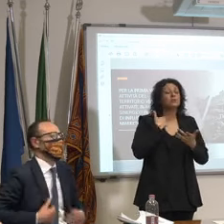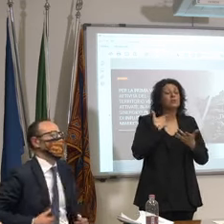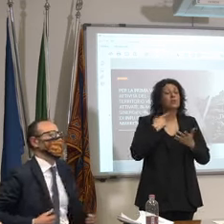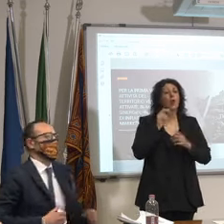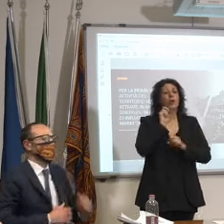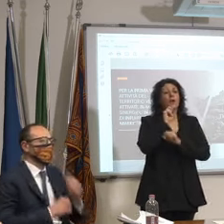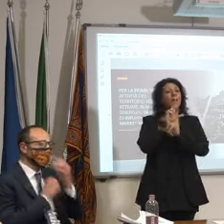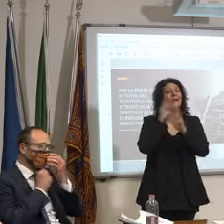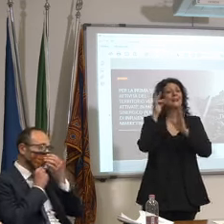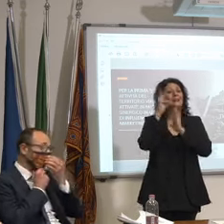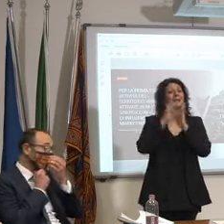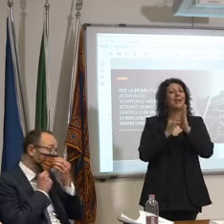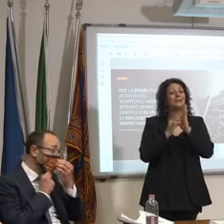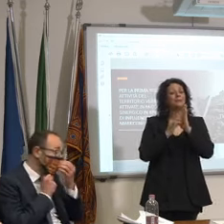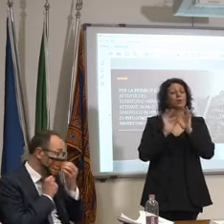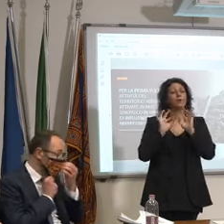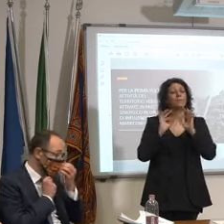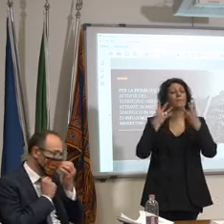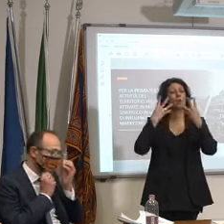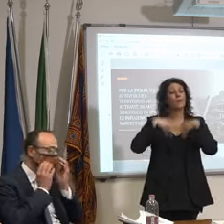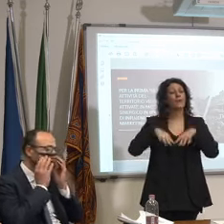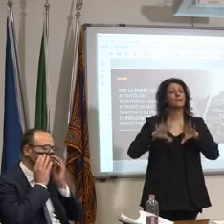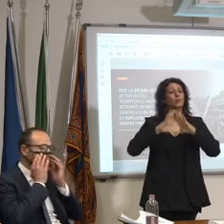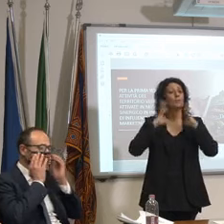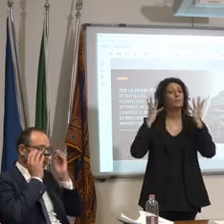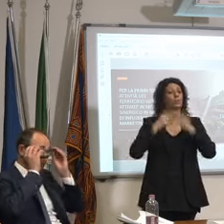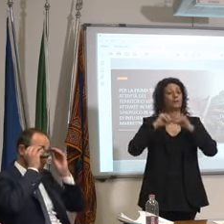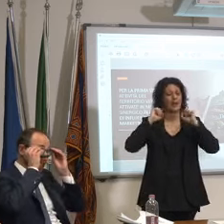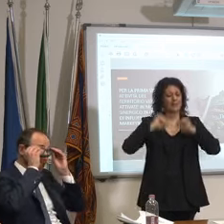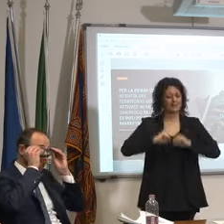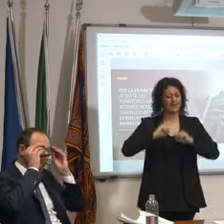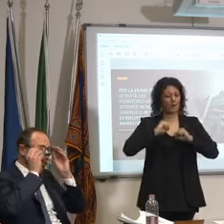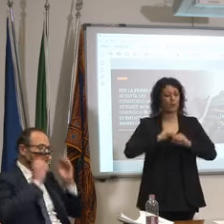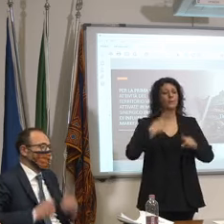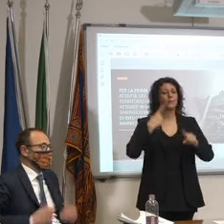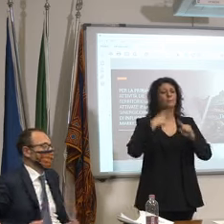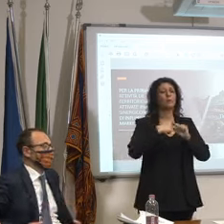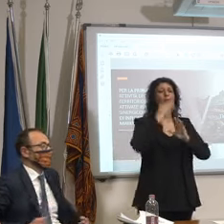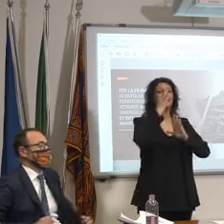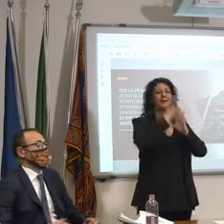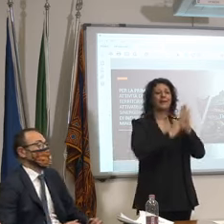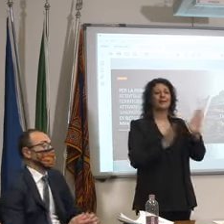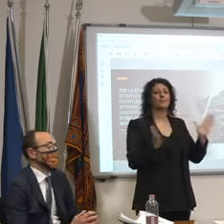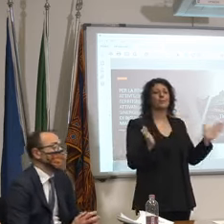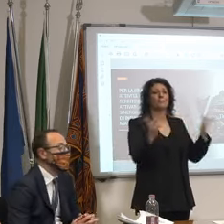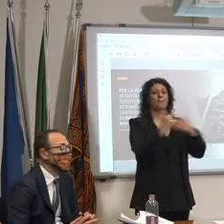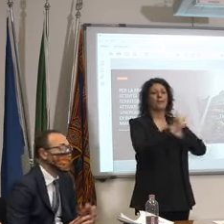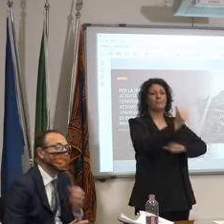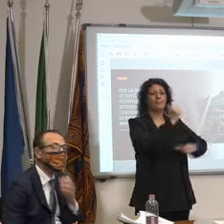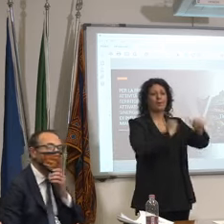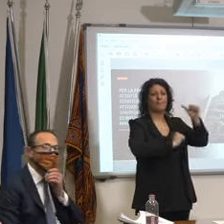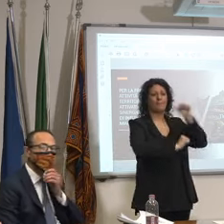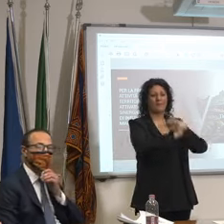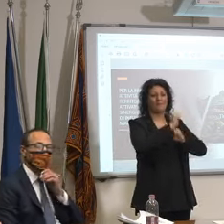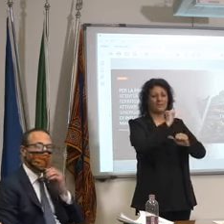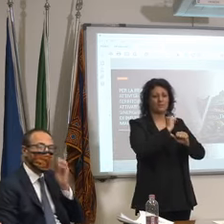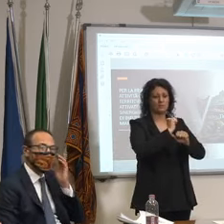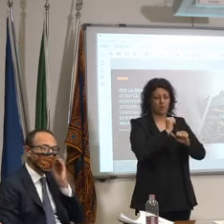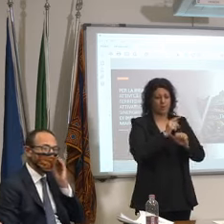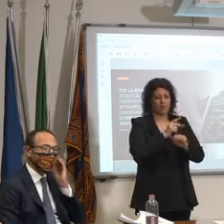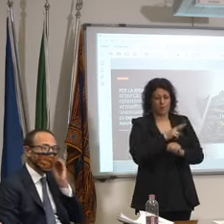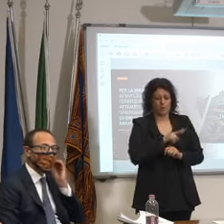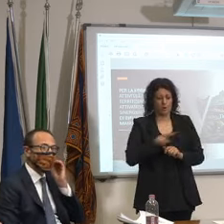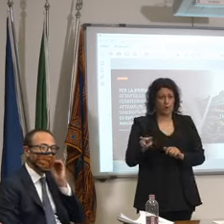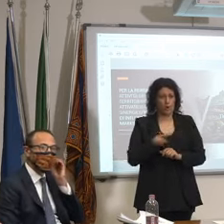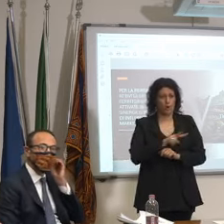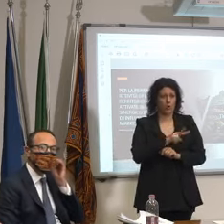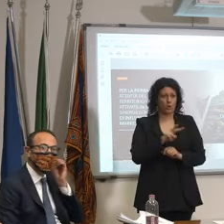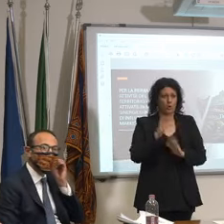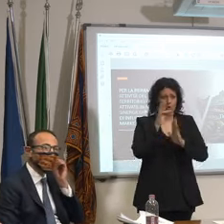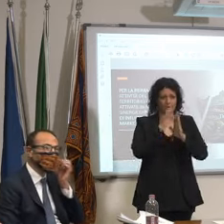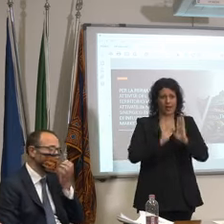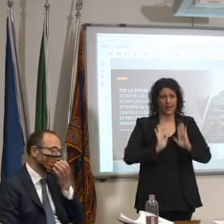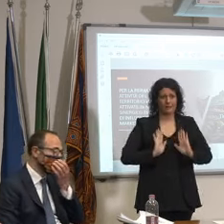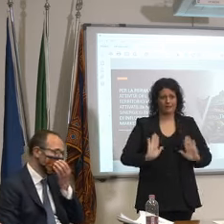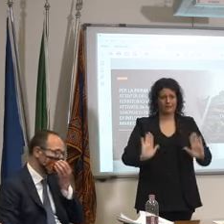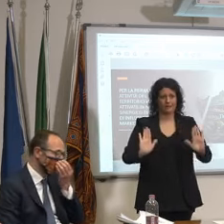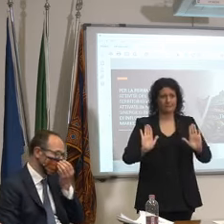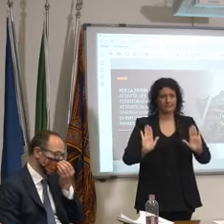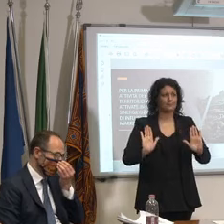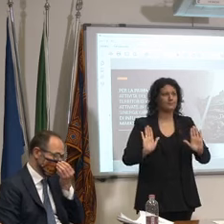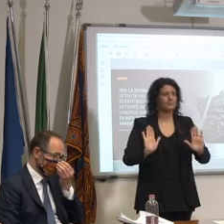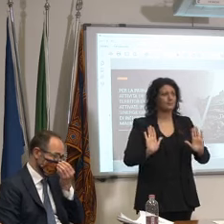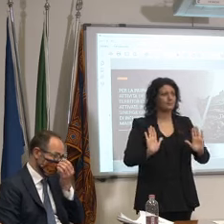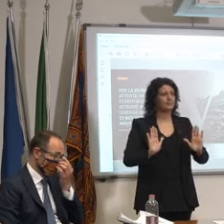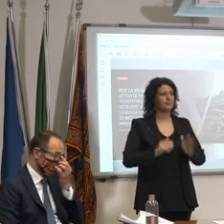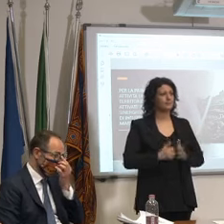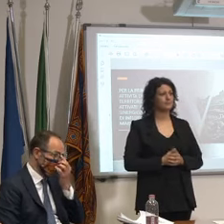del comitato tecnico nazionale dei dipartimenti di prevenzione mi fermo qui mi deve scusare ma non no no era quello